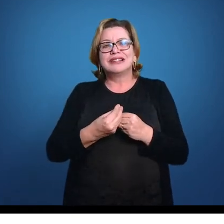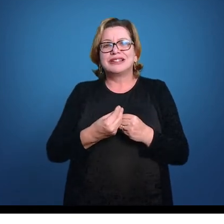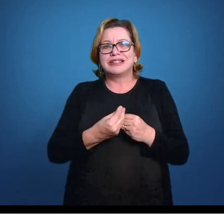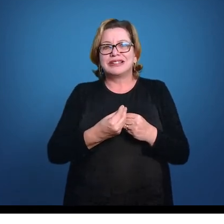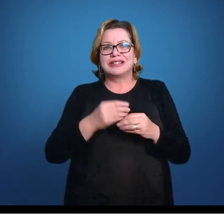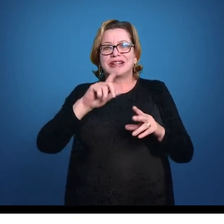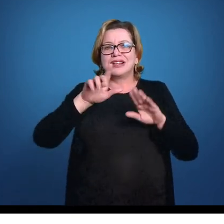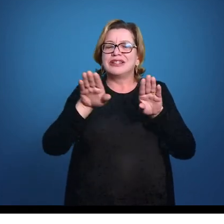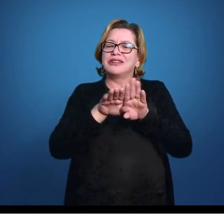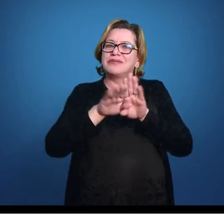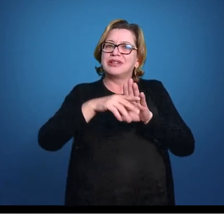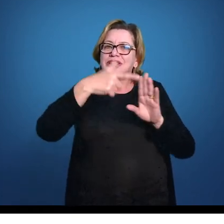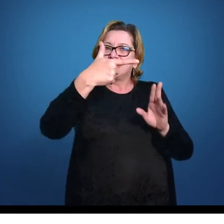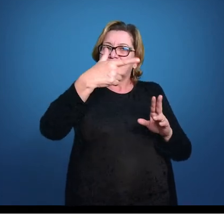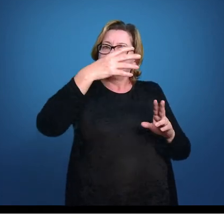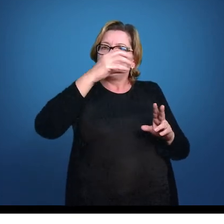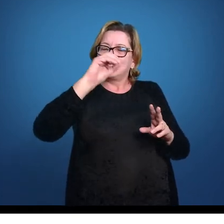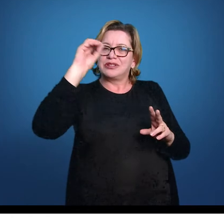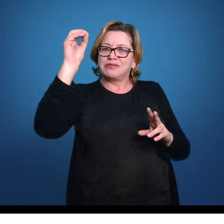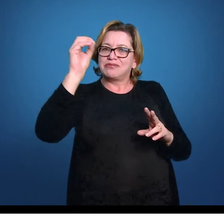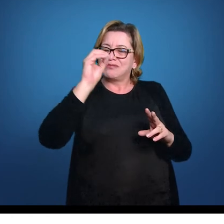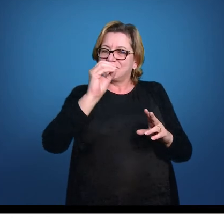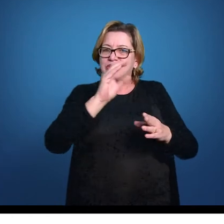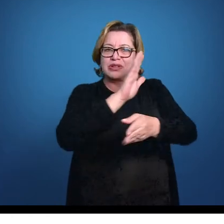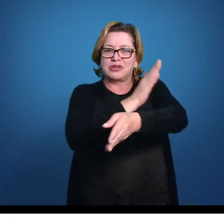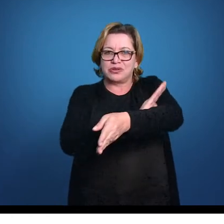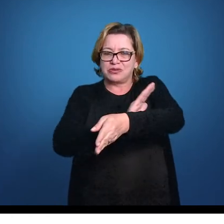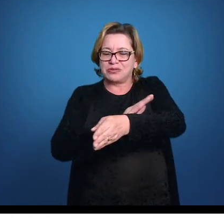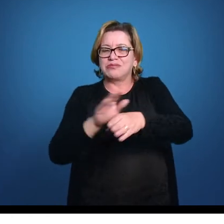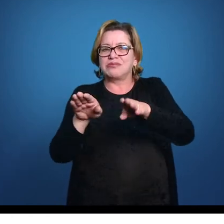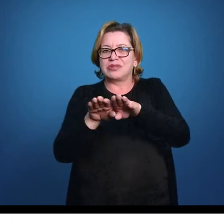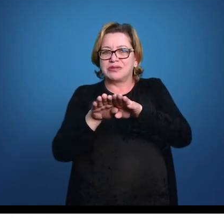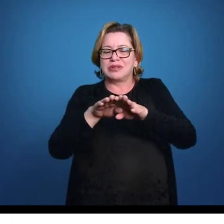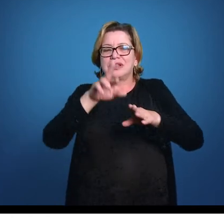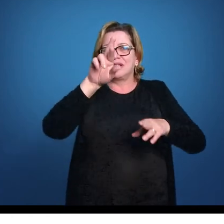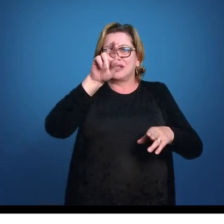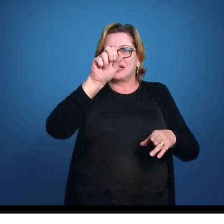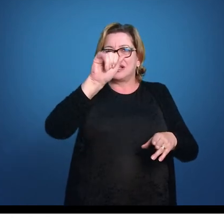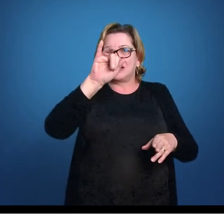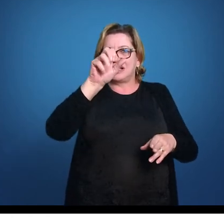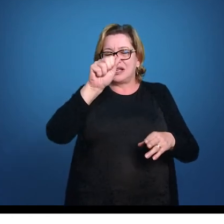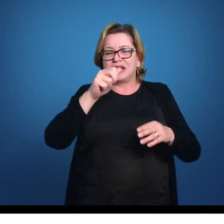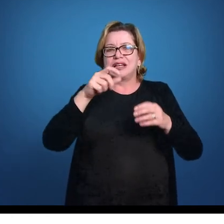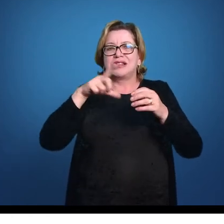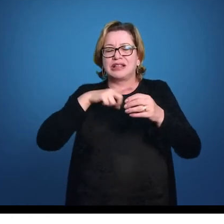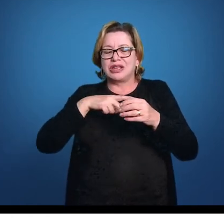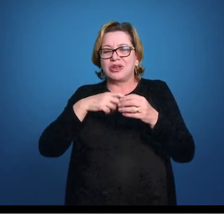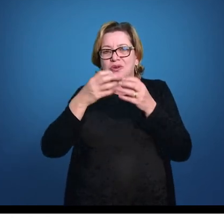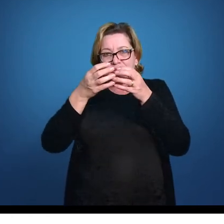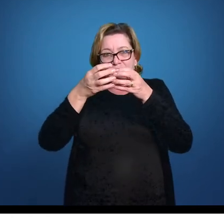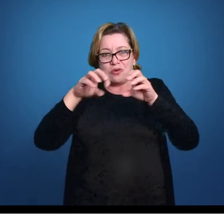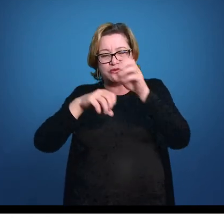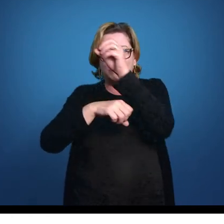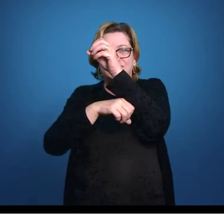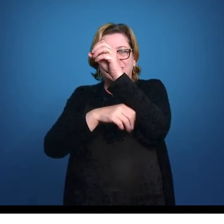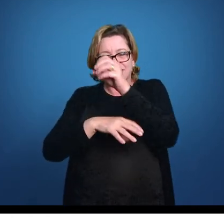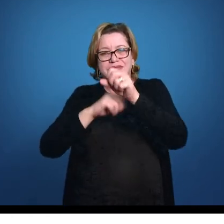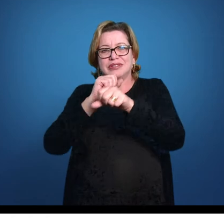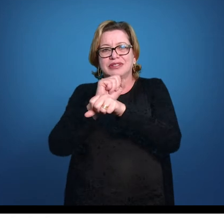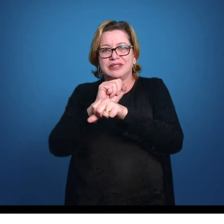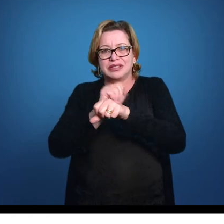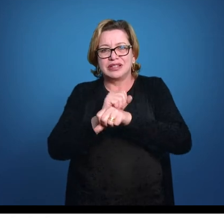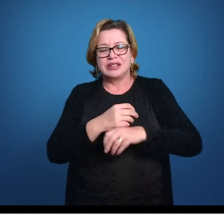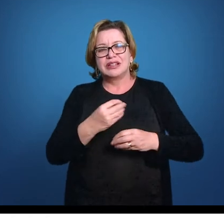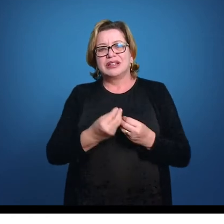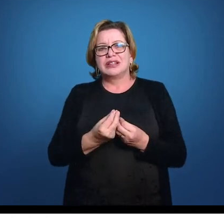20% das espécies de raias e tubarões são animais ovíparos, ou seja, botam ovos, esperam os ovos nascer